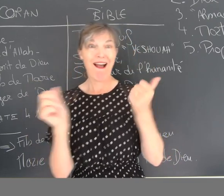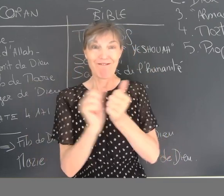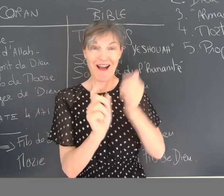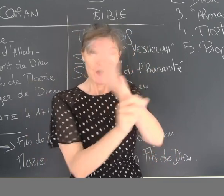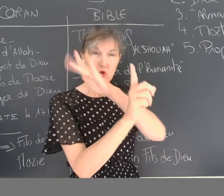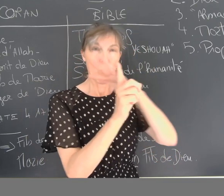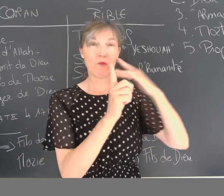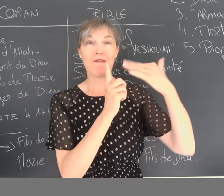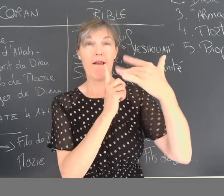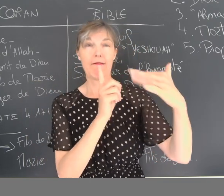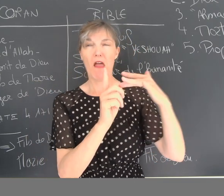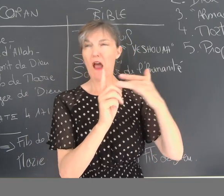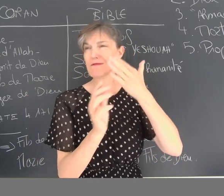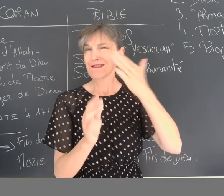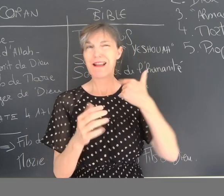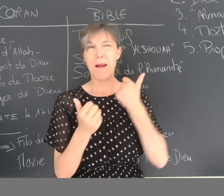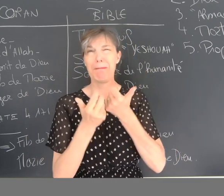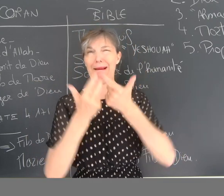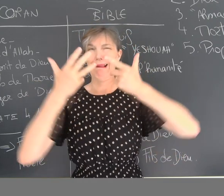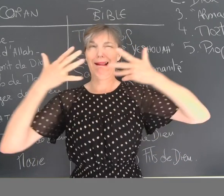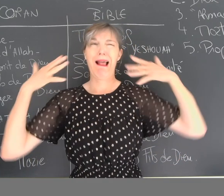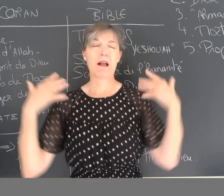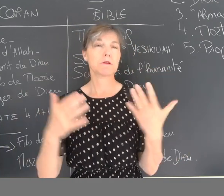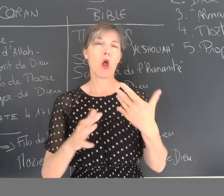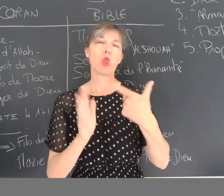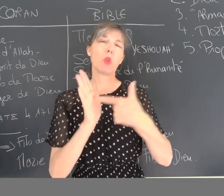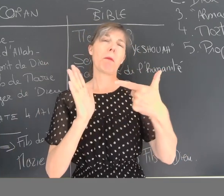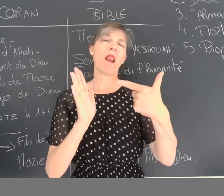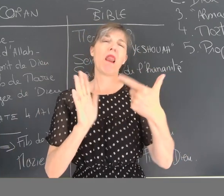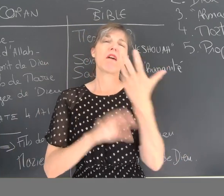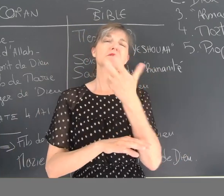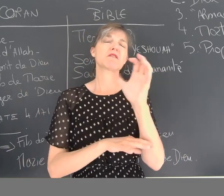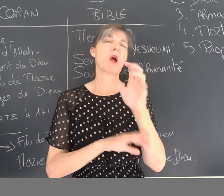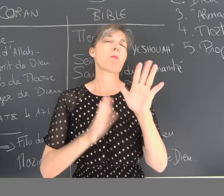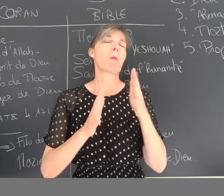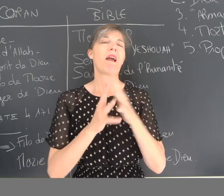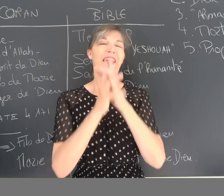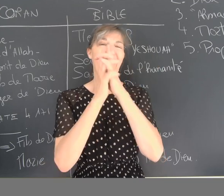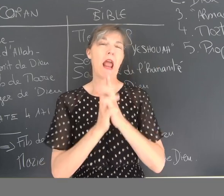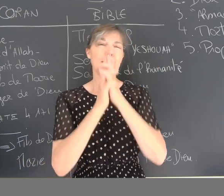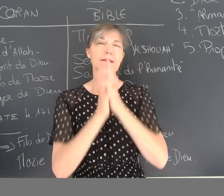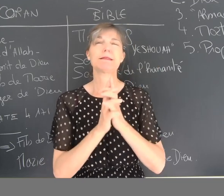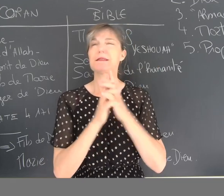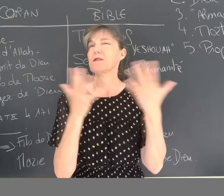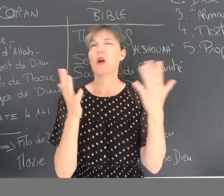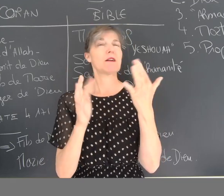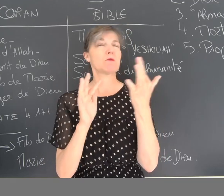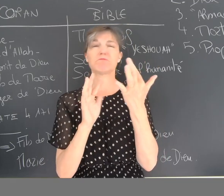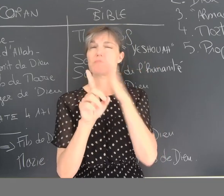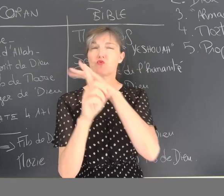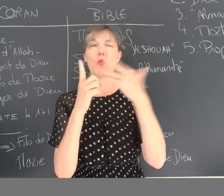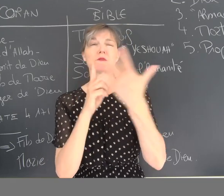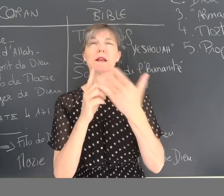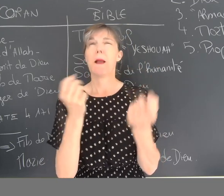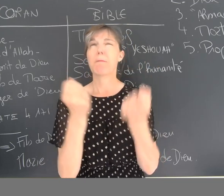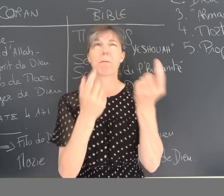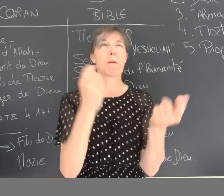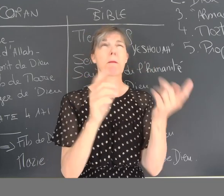Donc, il parle de l'expérience des chrétiens au sein même de la société. On compte à peu près 2500 lieux de